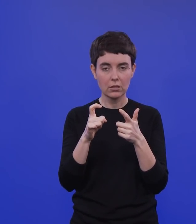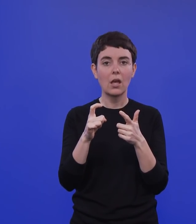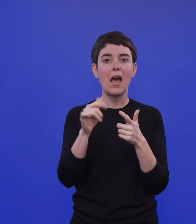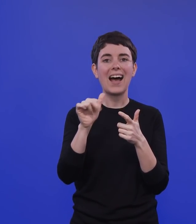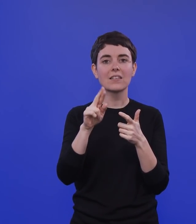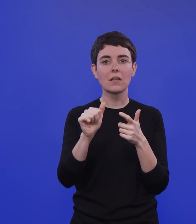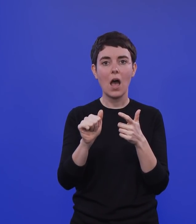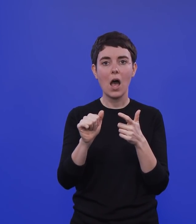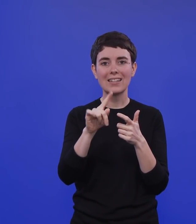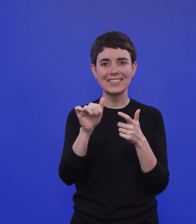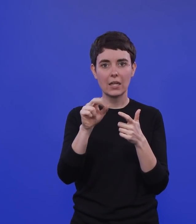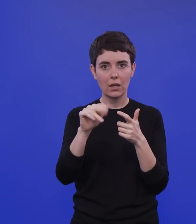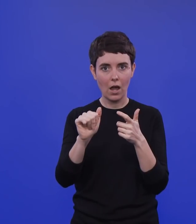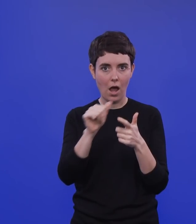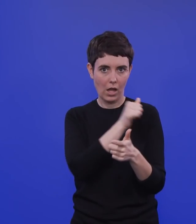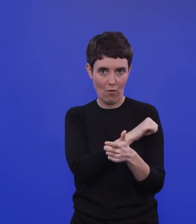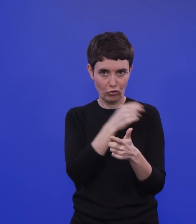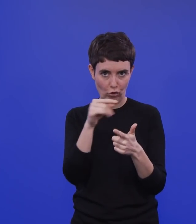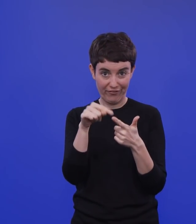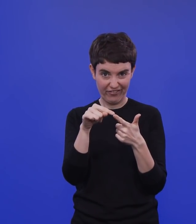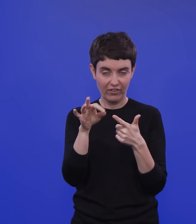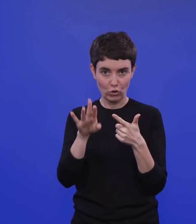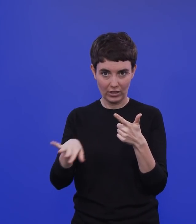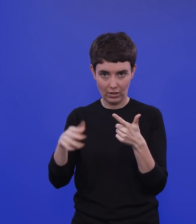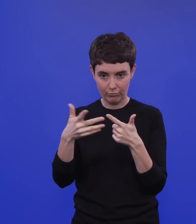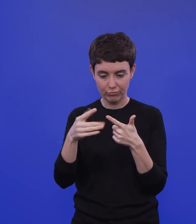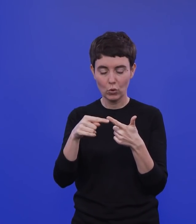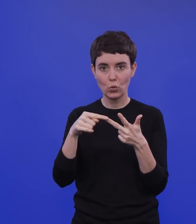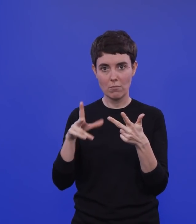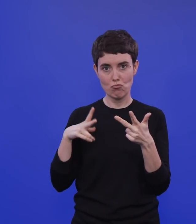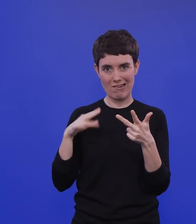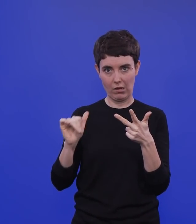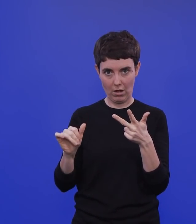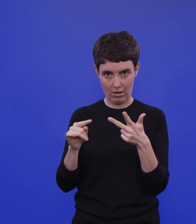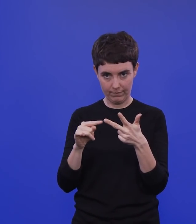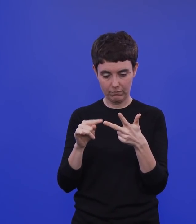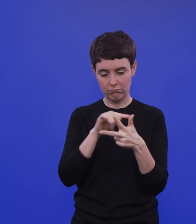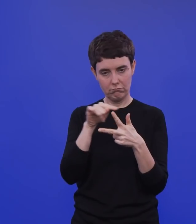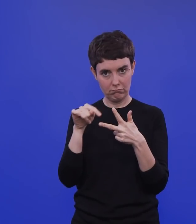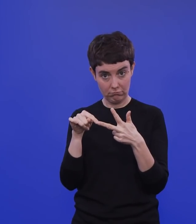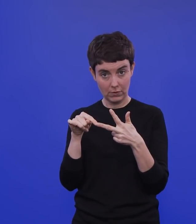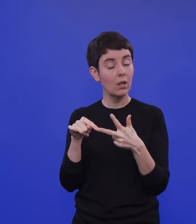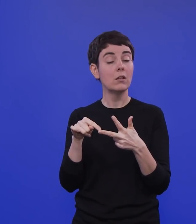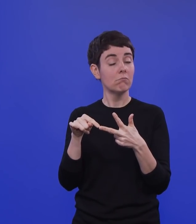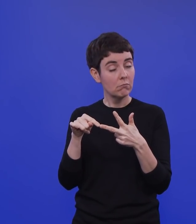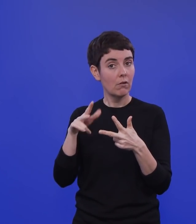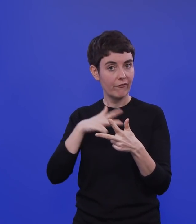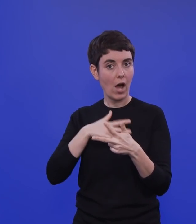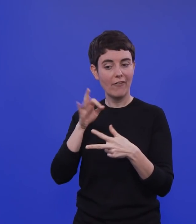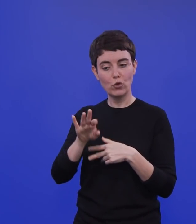AstraZeneca-Vakzine. Und dann Moderna. Und diese Impfstoffe werden tatsächlich derzeit auch in